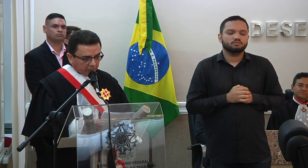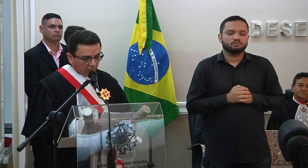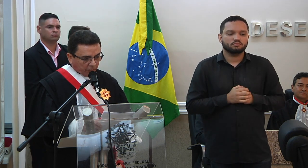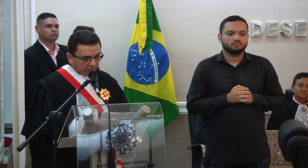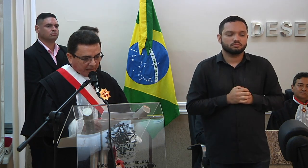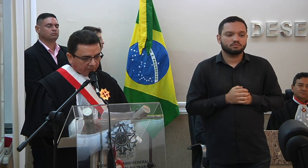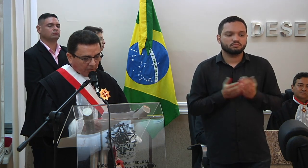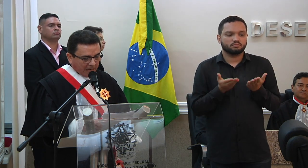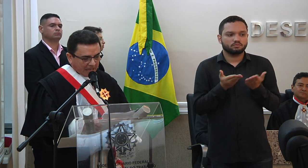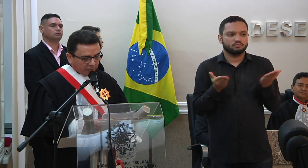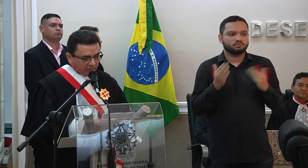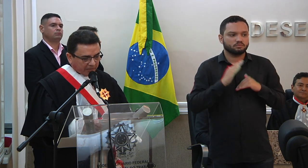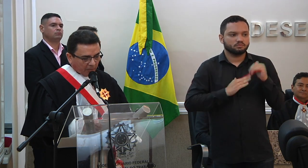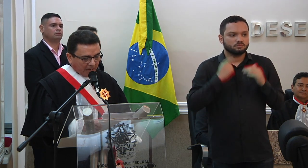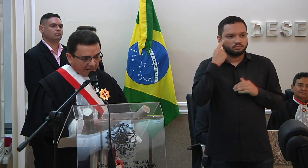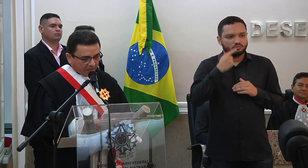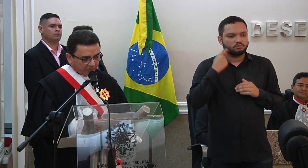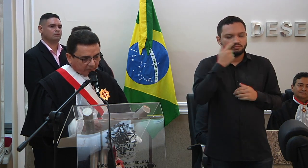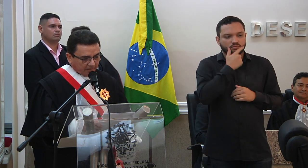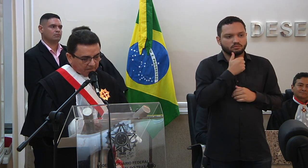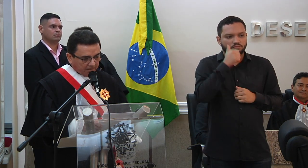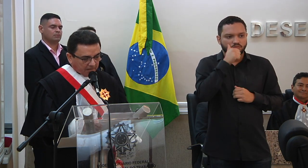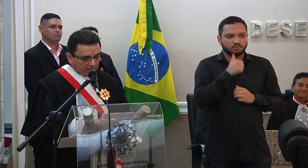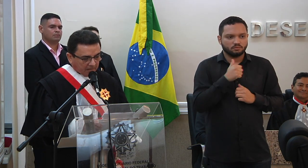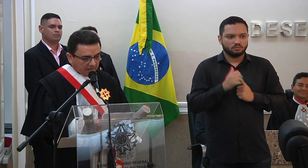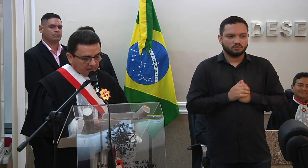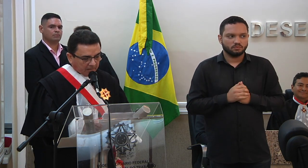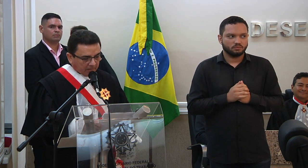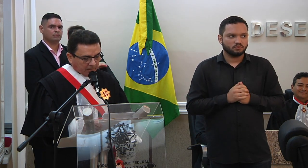excelentíssimos senhores advogados e advogadas,